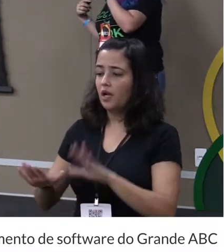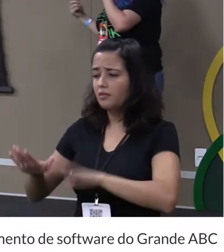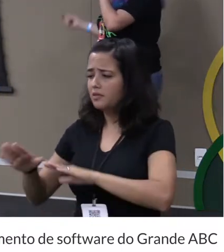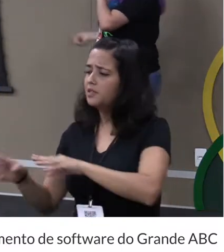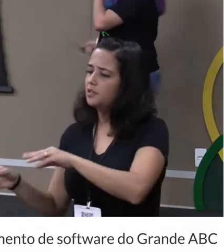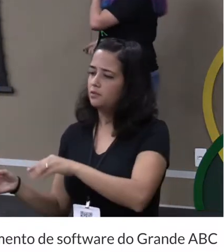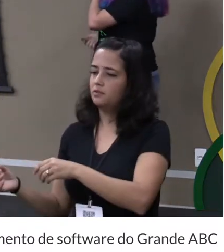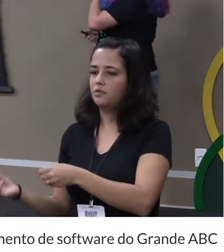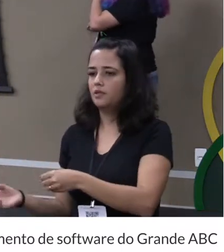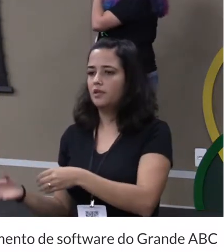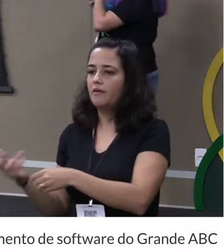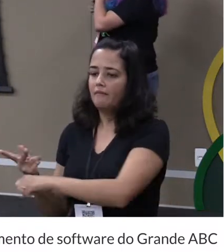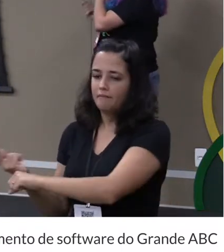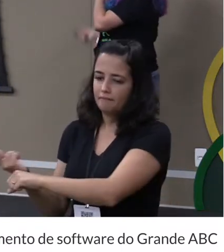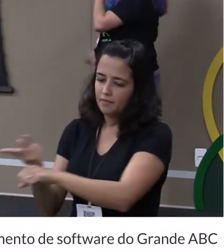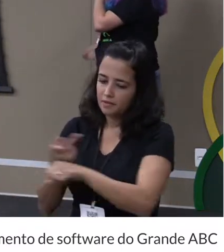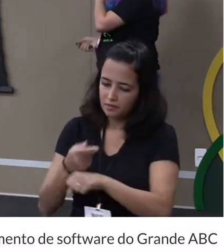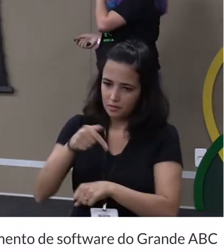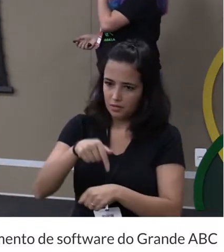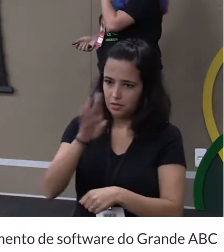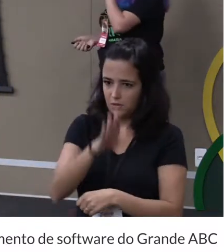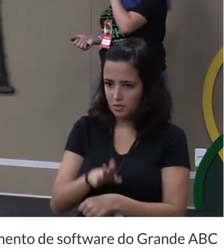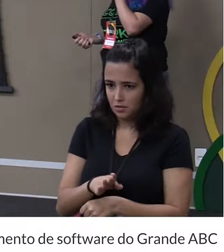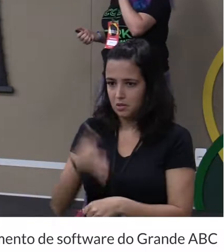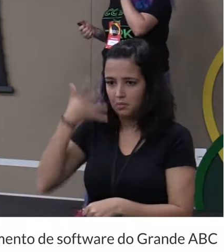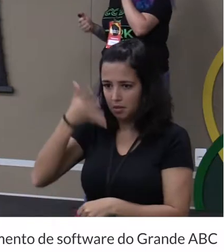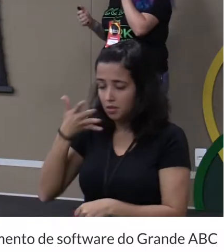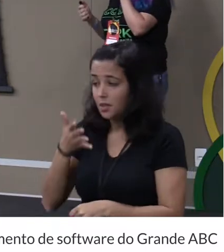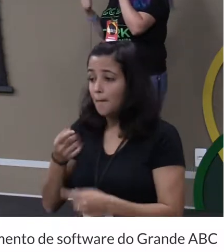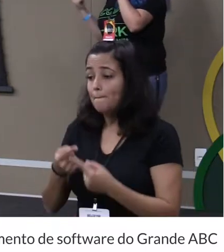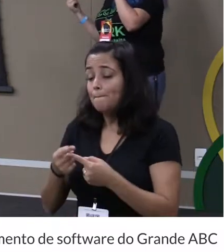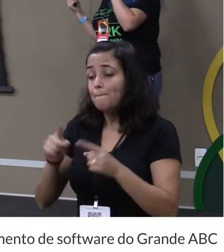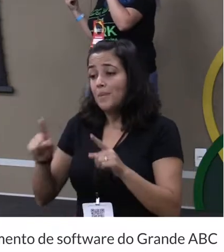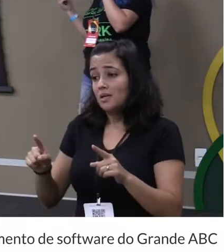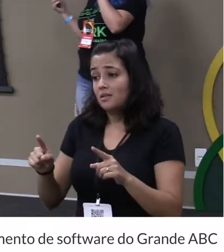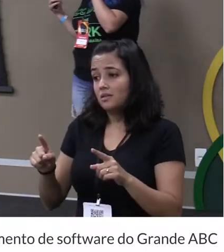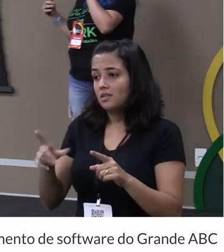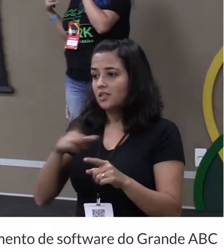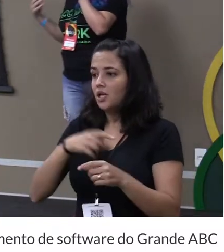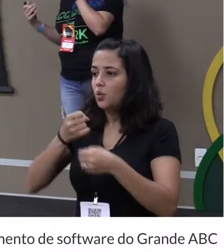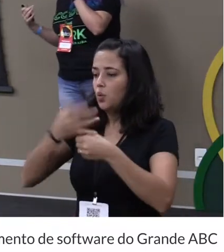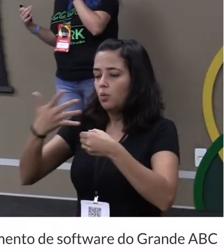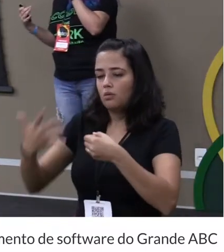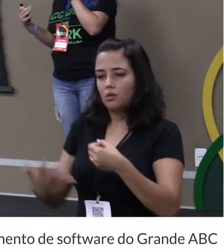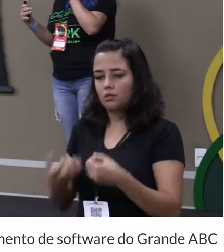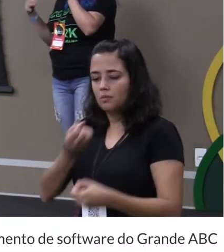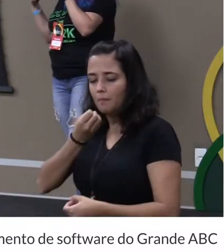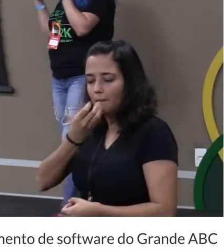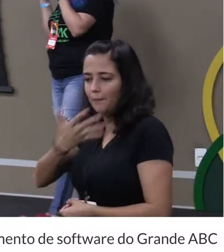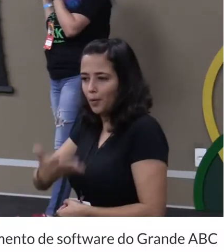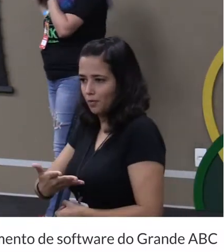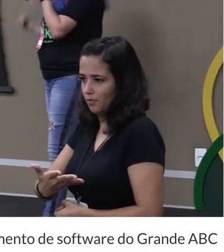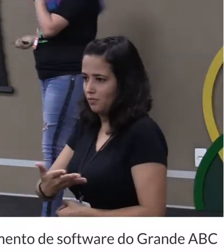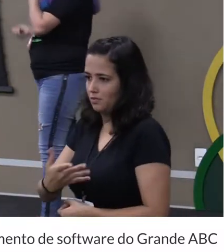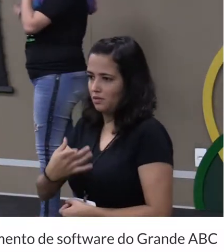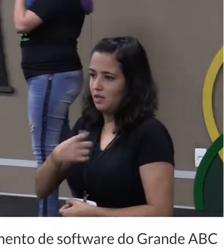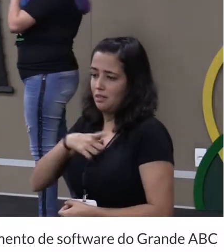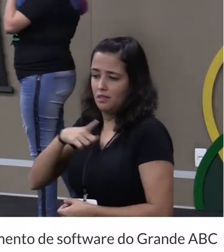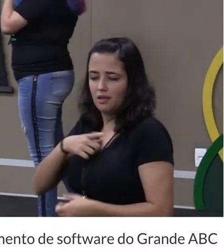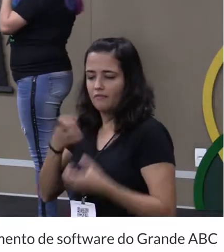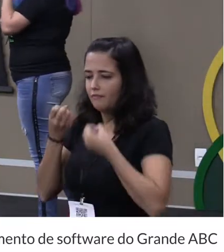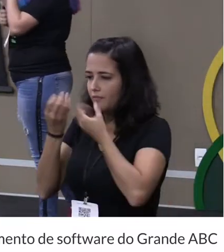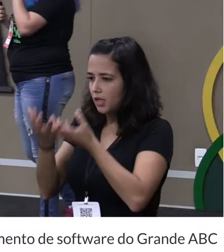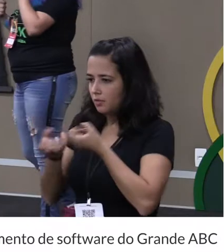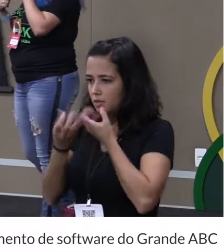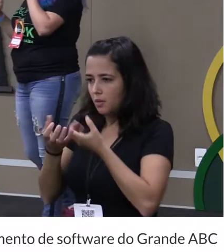volta para o Brasil ainda falar algumas coisas mas ele traz bastante conteúdo bom assim ele realmente